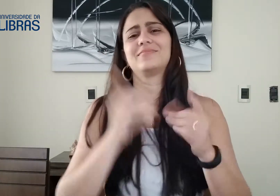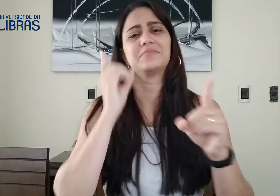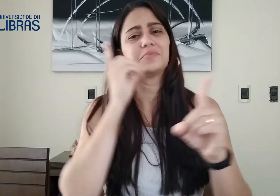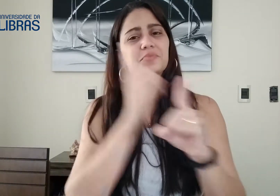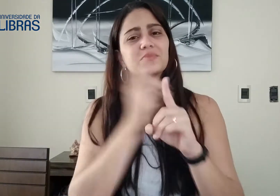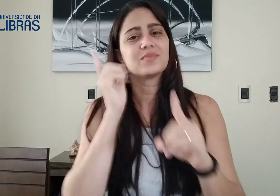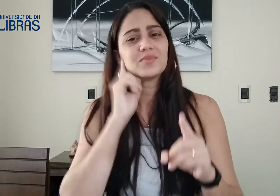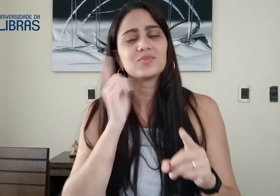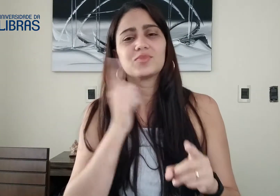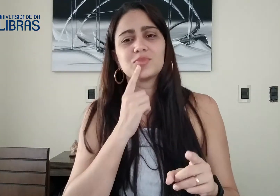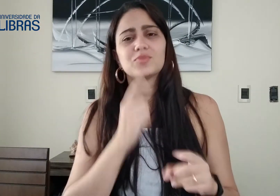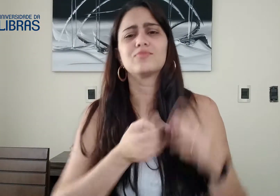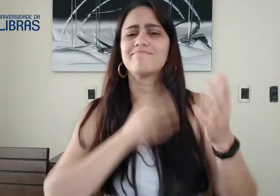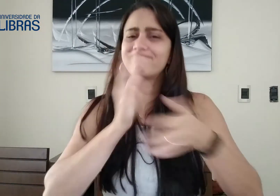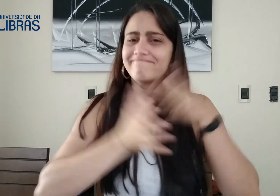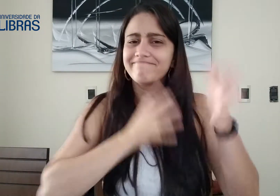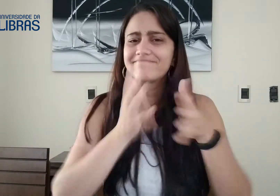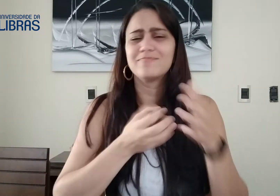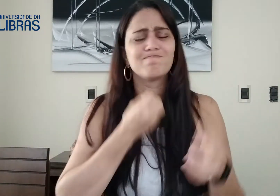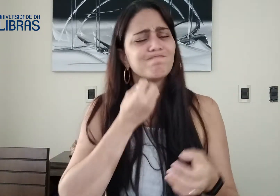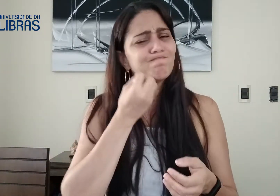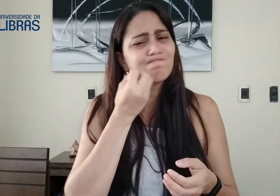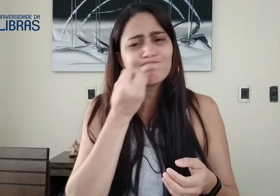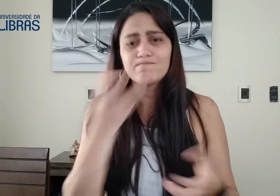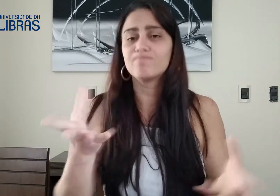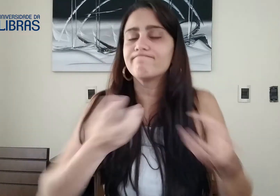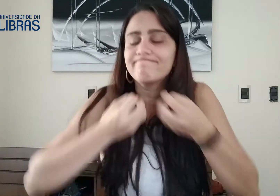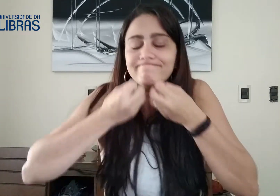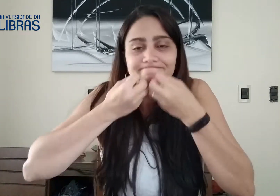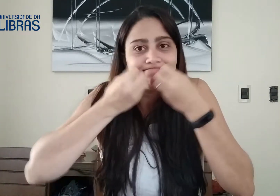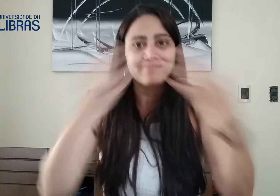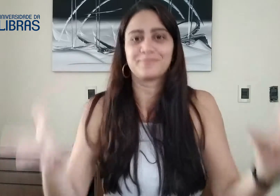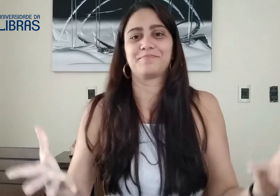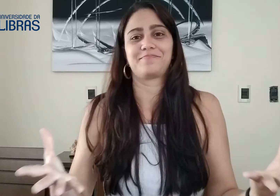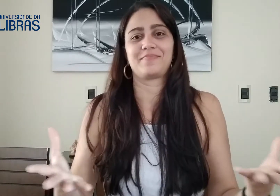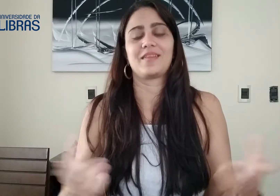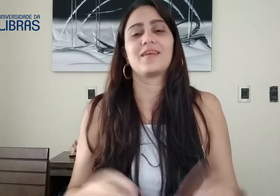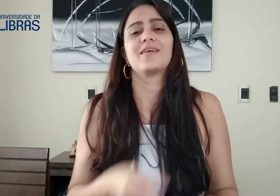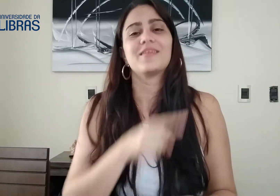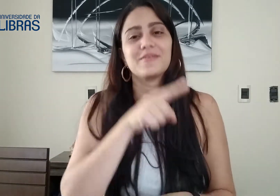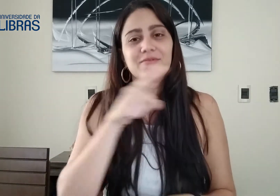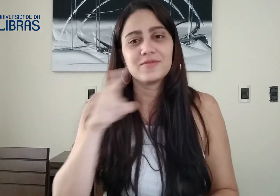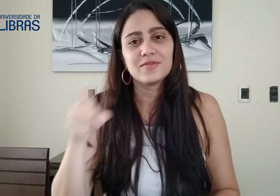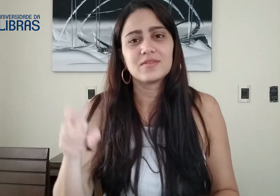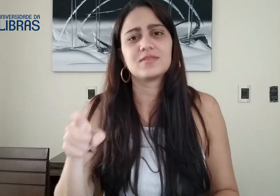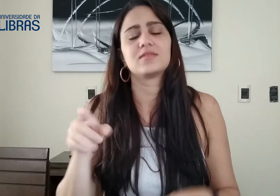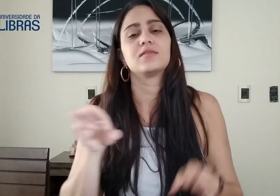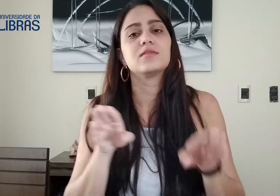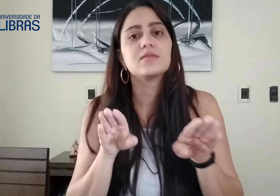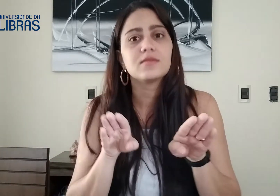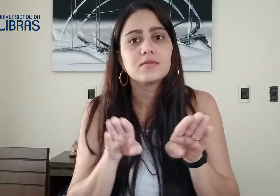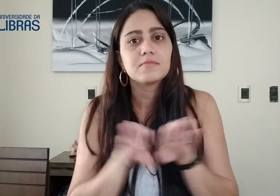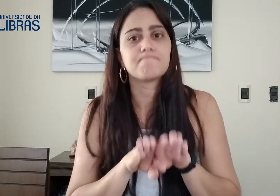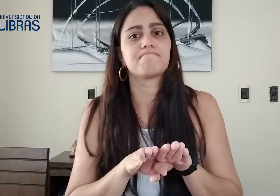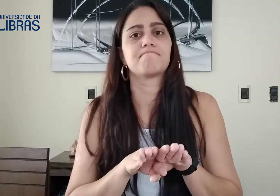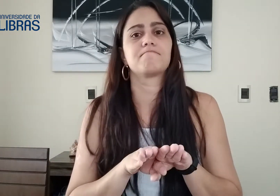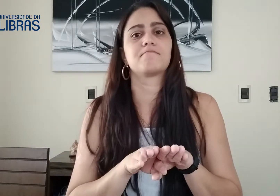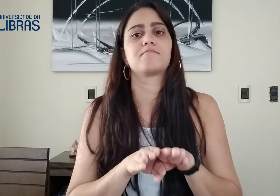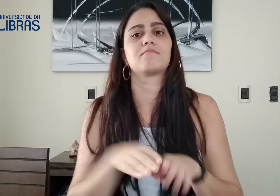mesmo. Eu consegui, gente, sabe, desenvolver, eu encontro o surdo, eu converso e isso é muito bom, eu fico